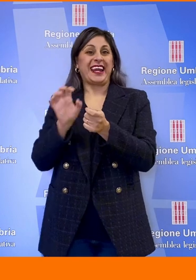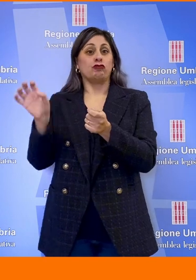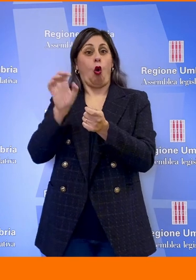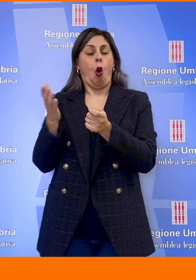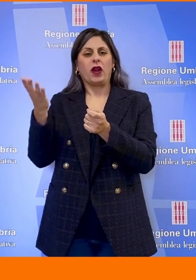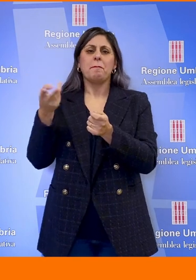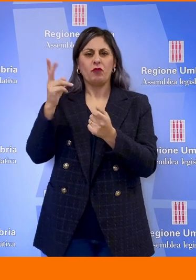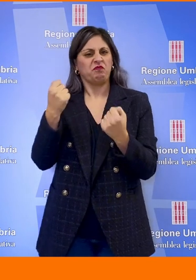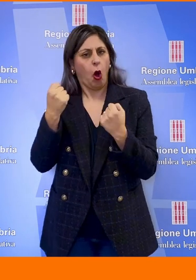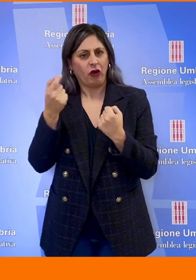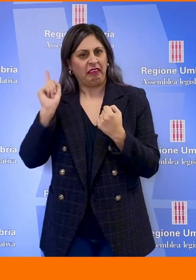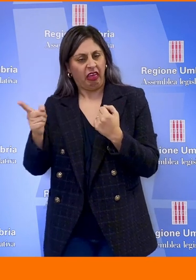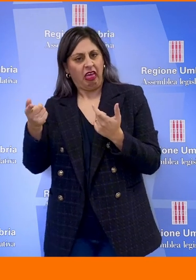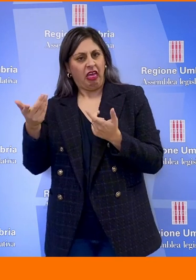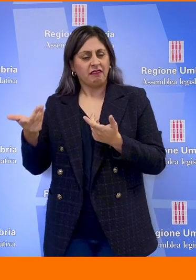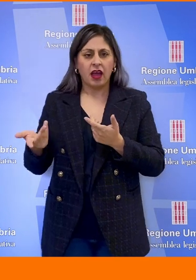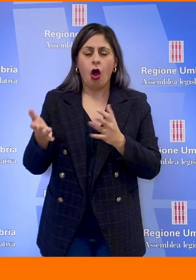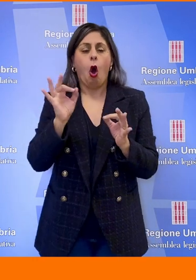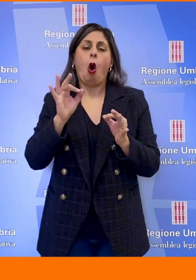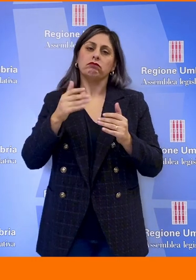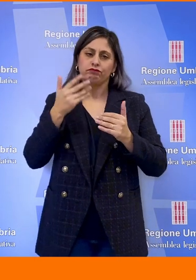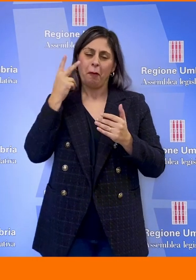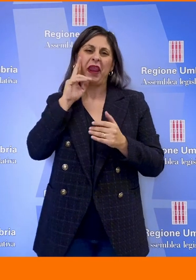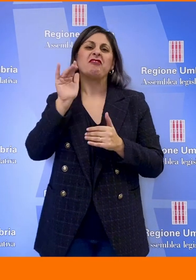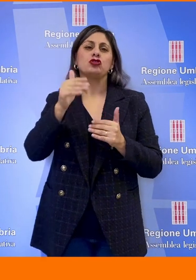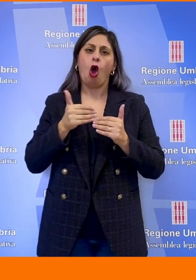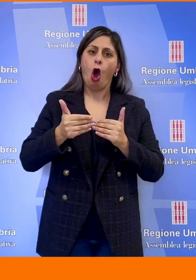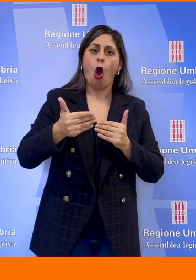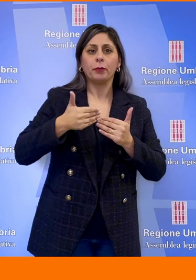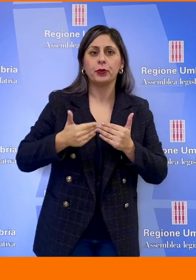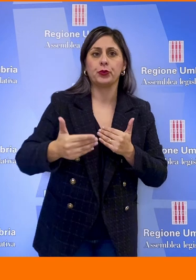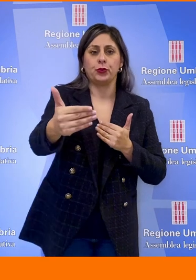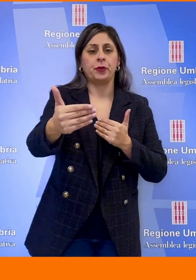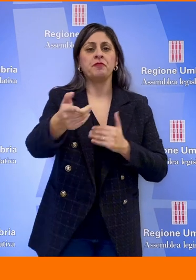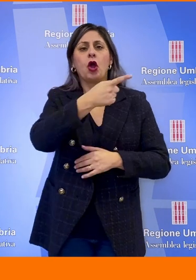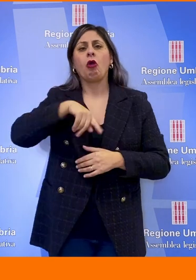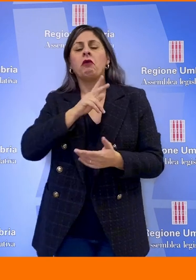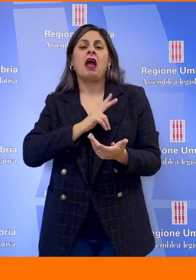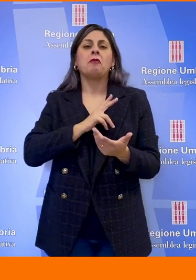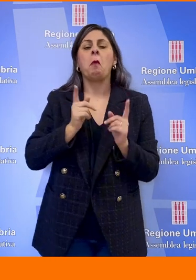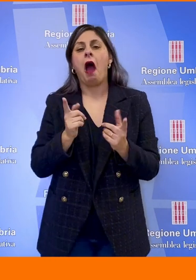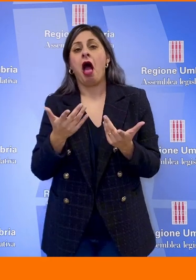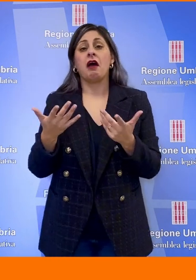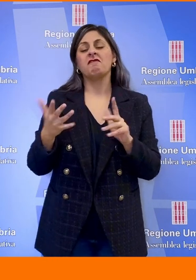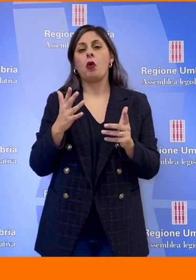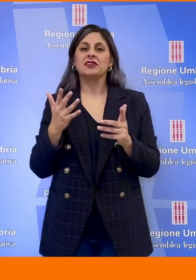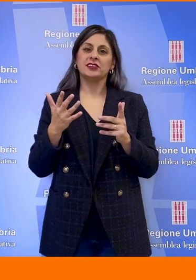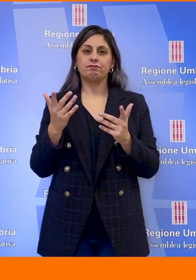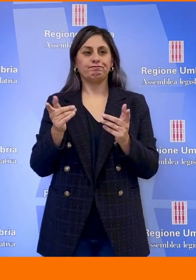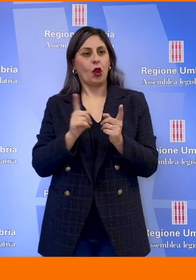incisive ma soprattutto più di medio e lungo termine. E quello che noi ci aspettavamo fosse uno scatto in avanti anche rispetto alle